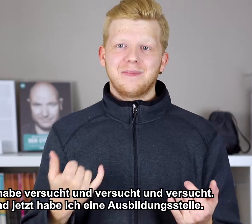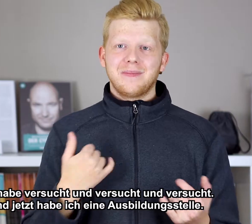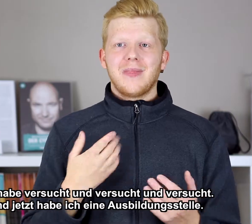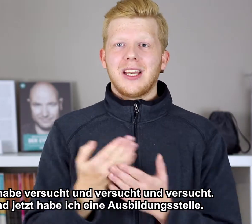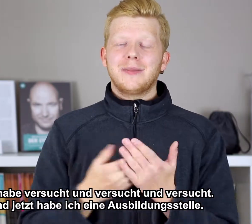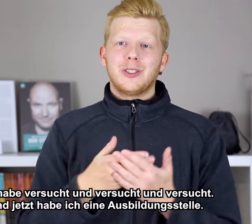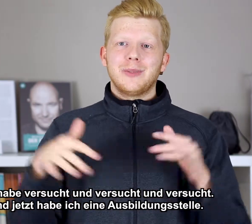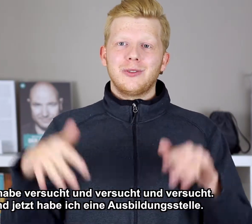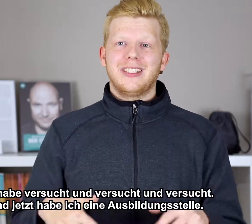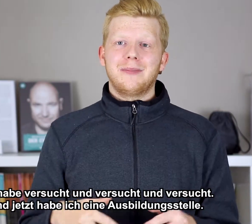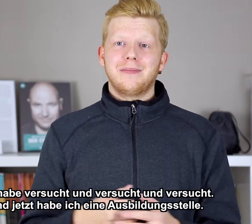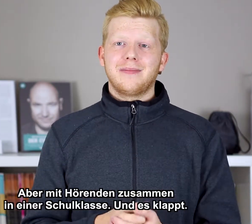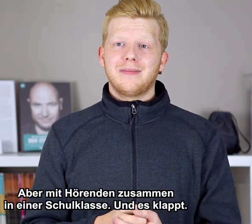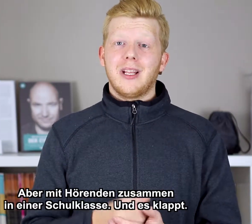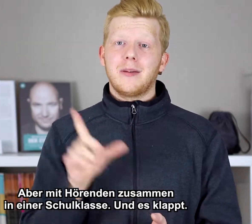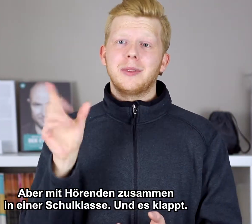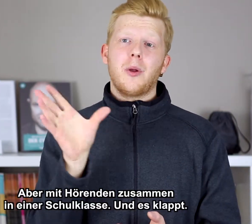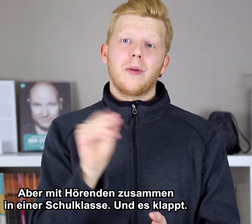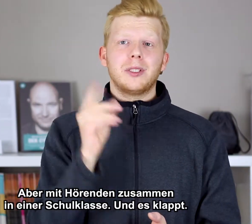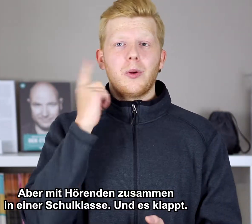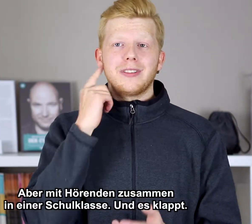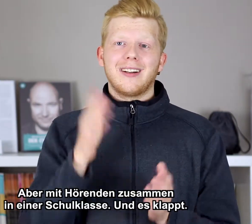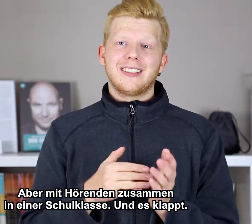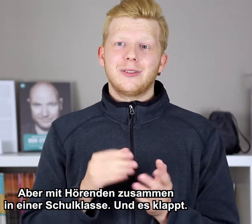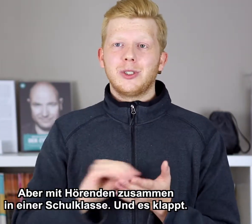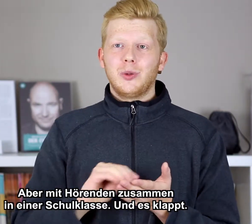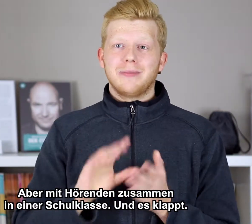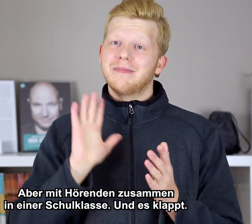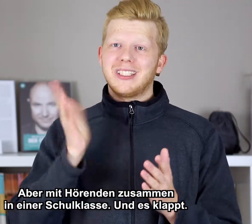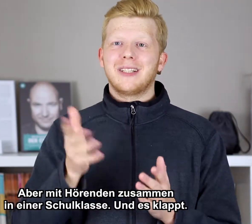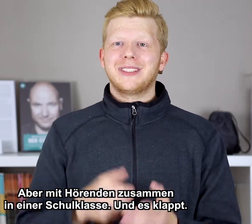habt eine Ausbildung da. Aber mit höher in der Klasse und Schule, es klappt.